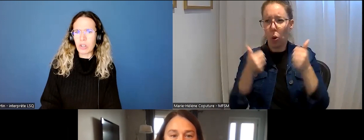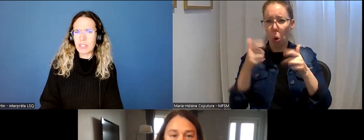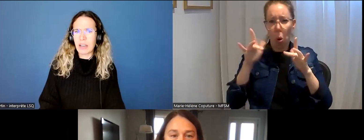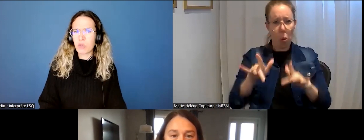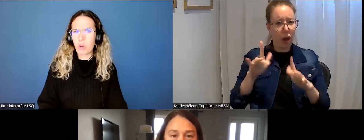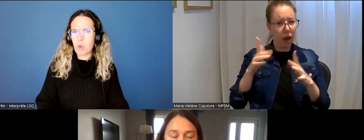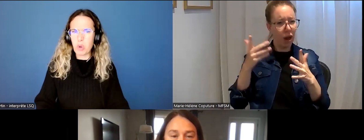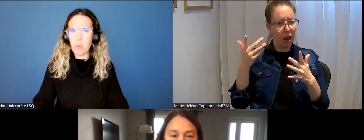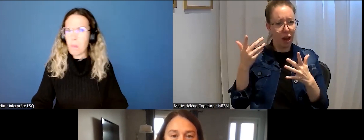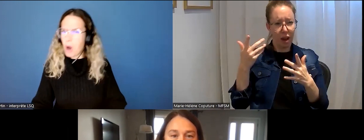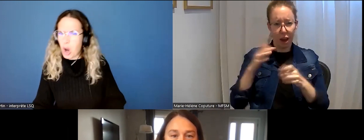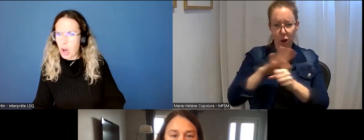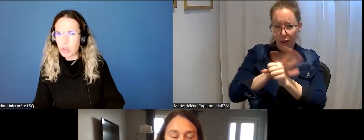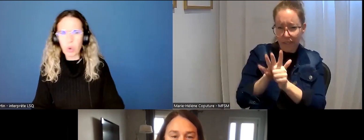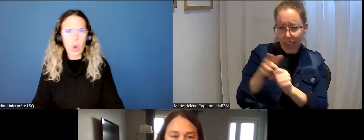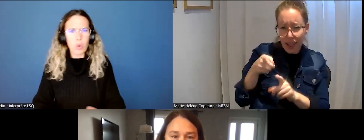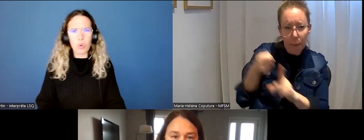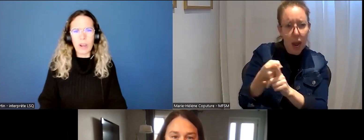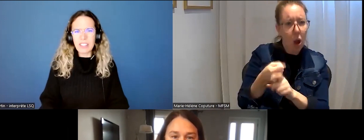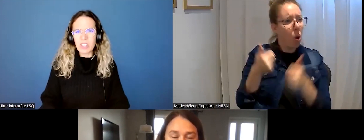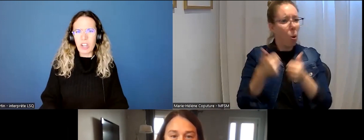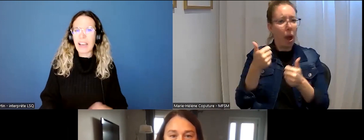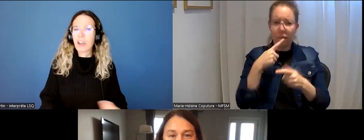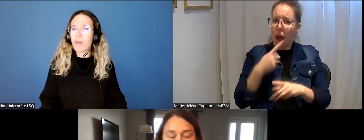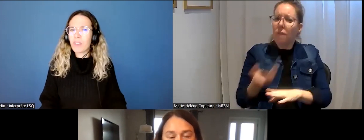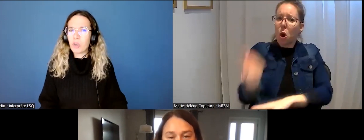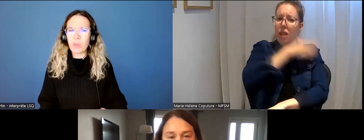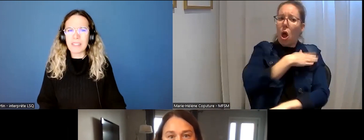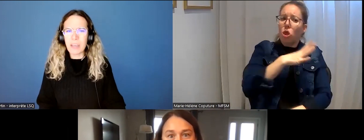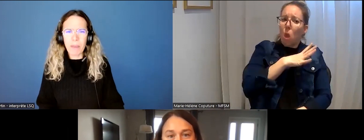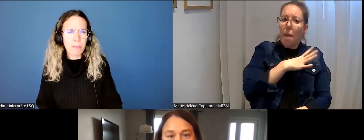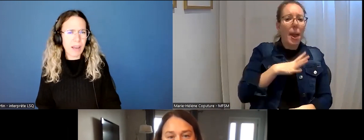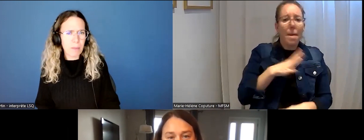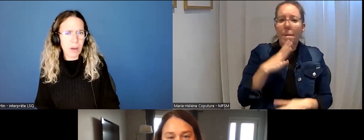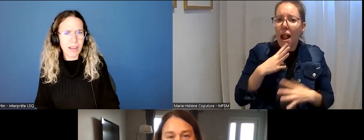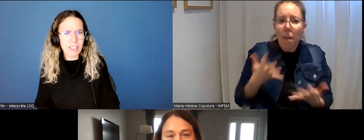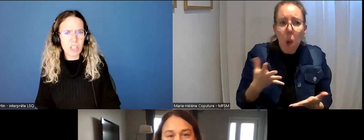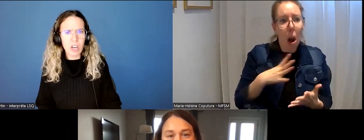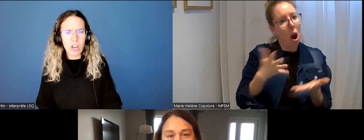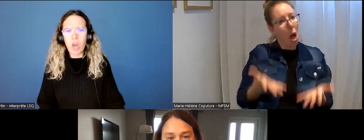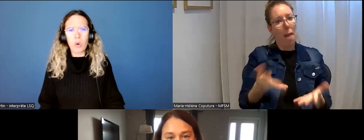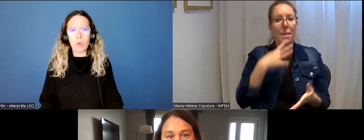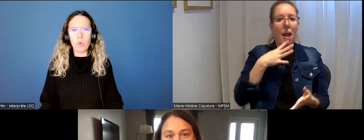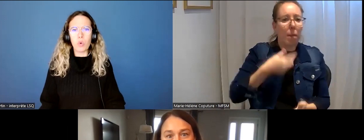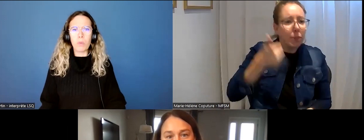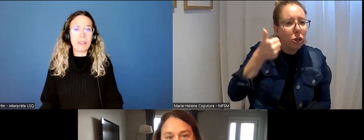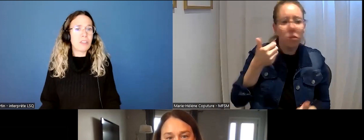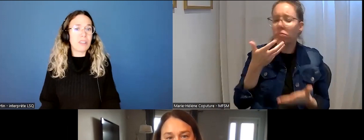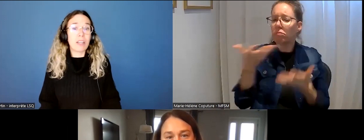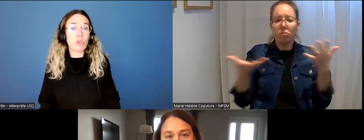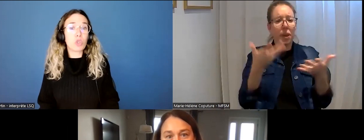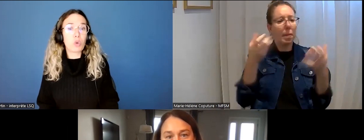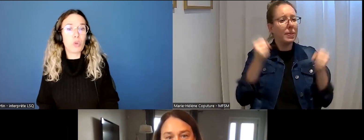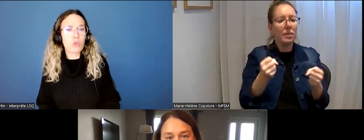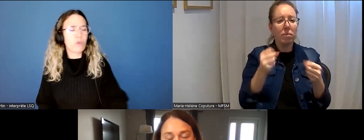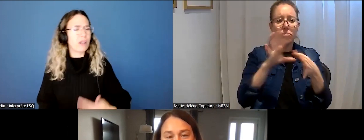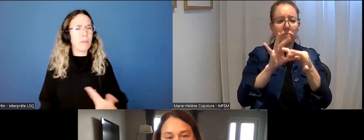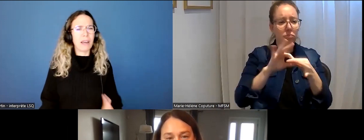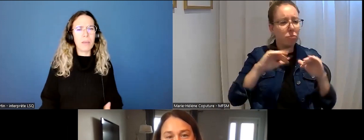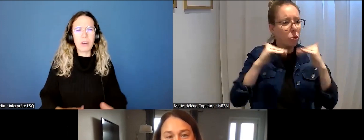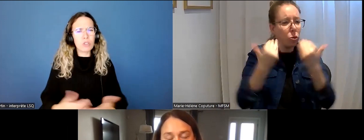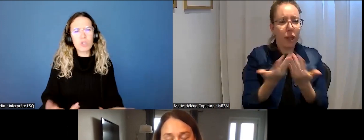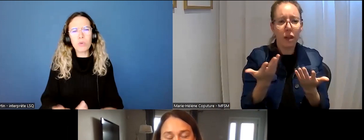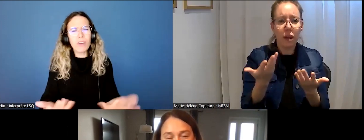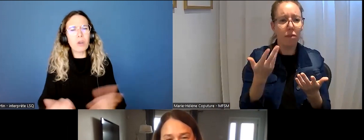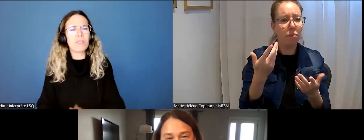c'est rendu comme une mode? Ou est-ce que la COVID a eu des impacts par rapport à ça? Ou peut-être que ça a toujours eu lieu, sauf